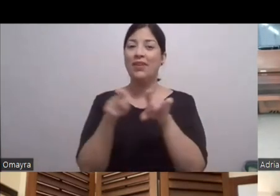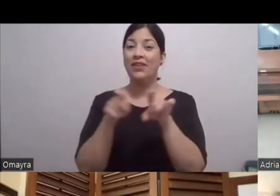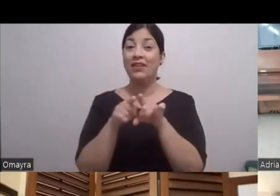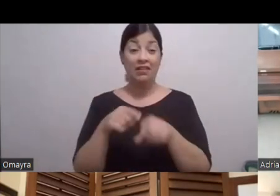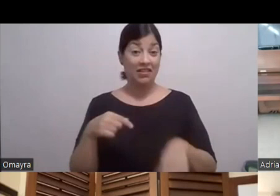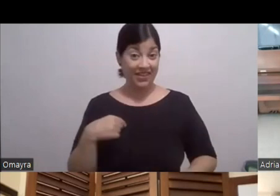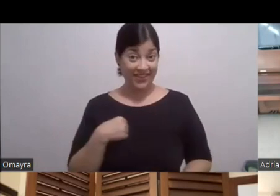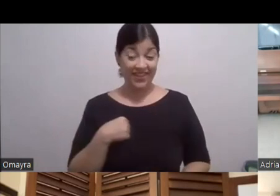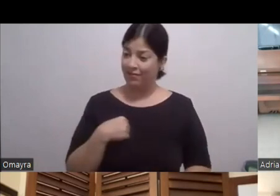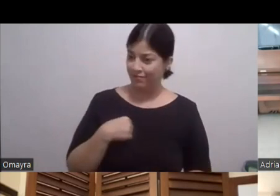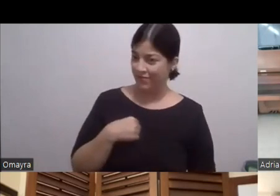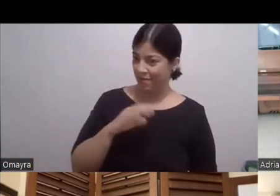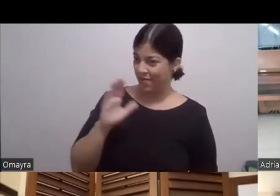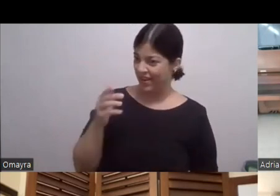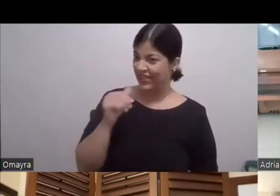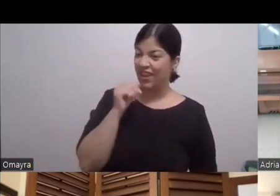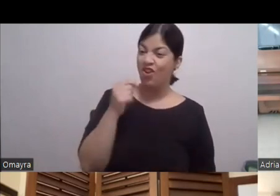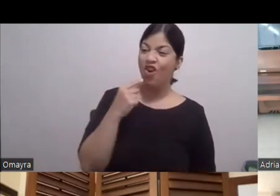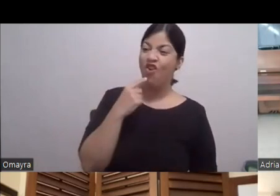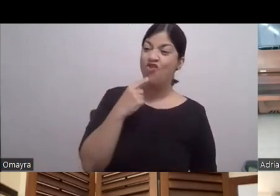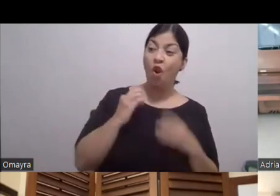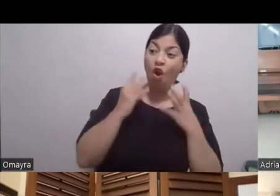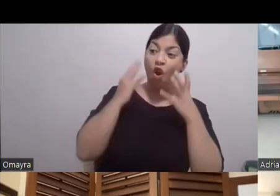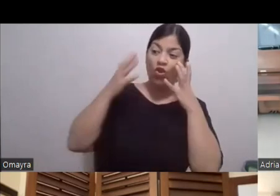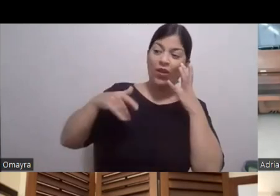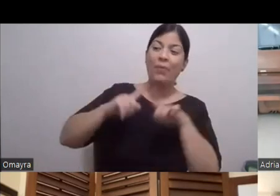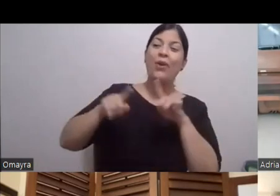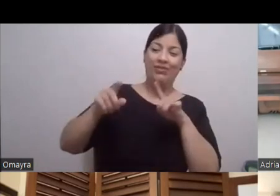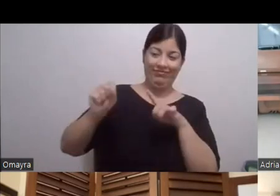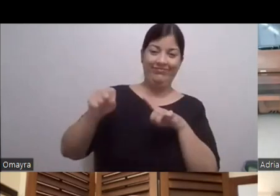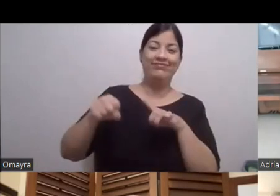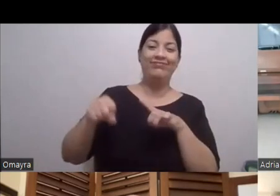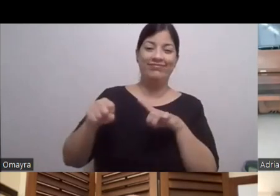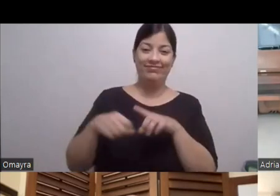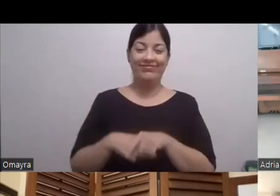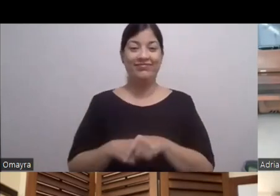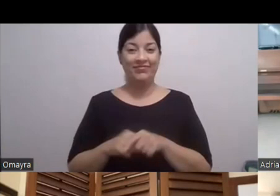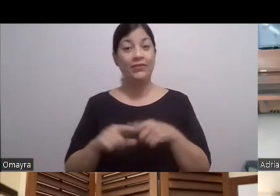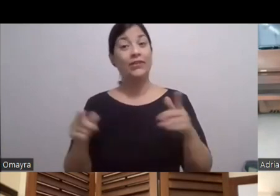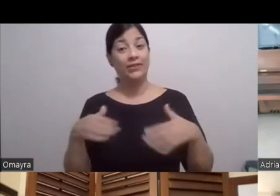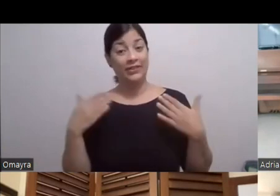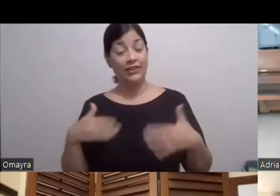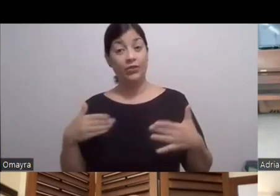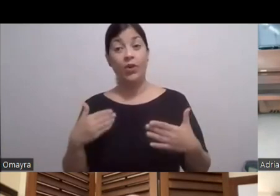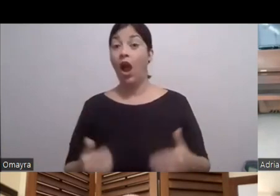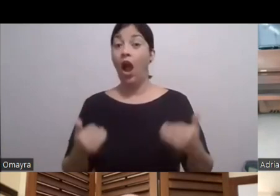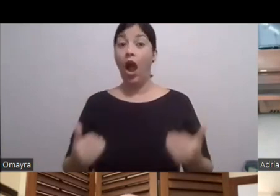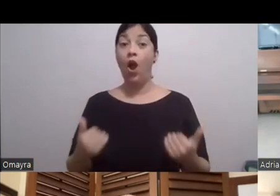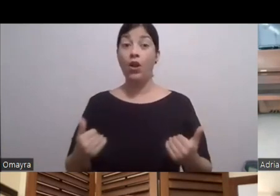estas alturas Del juego Ay mi madre Mira Bien contento Bien contento Vamos a zumbar La encuesta Néstor Si tú